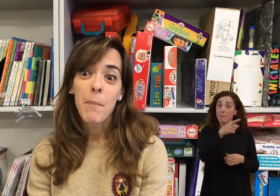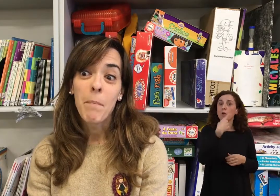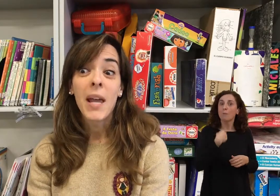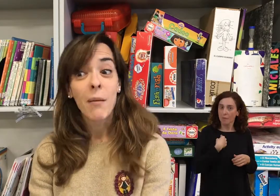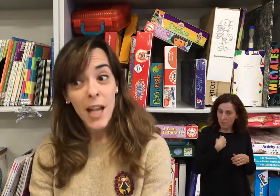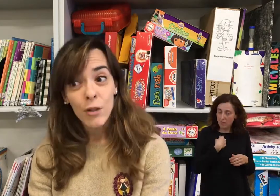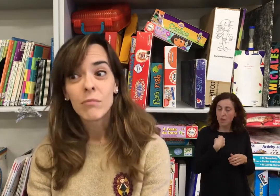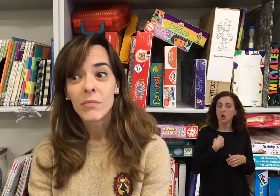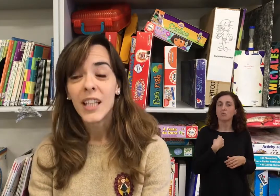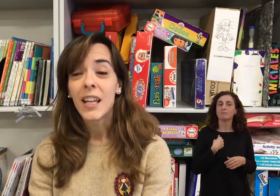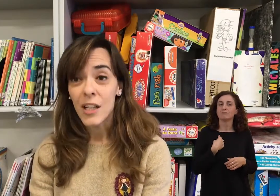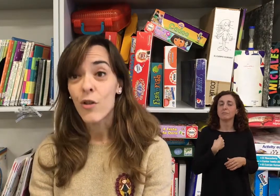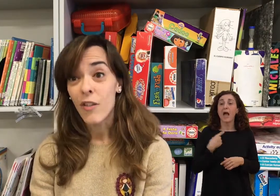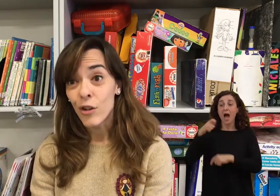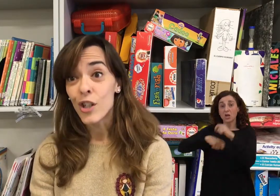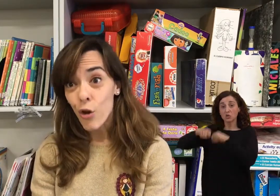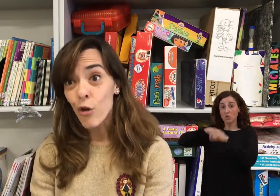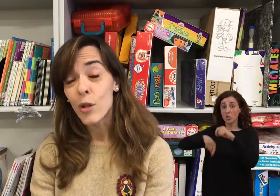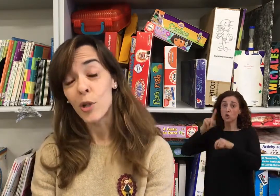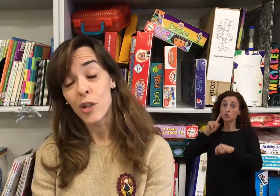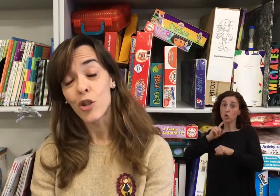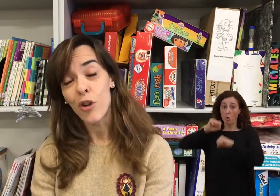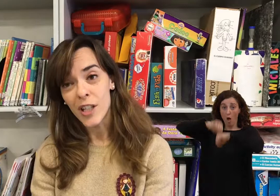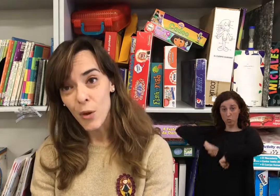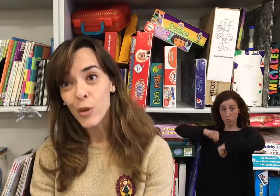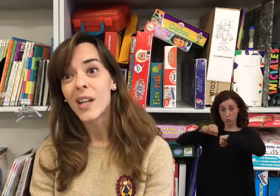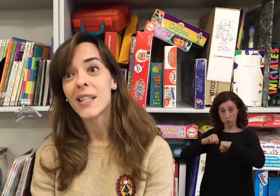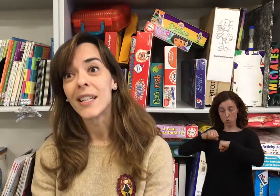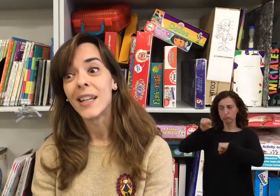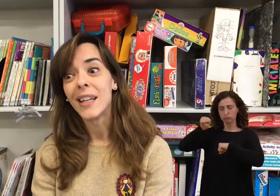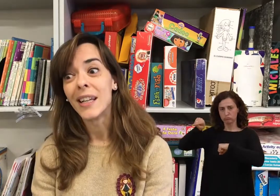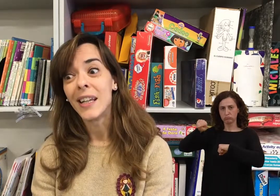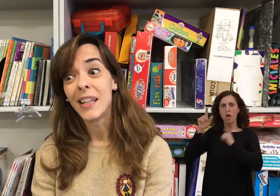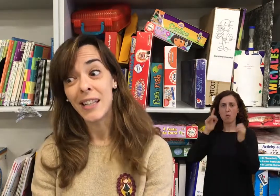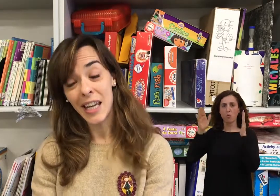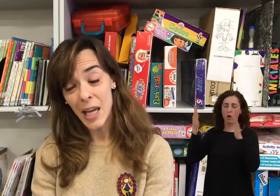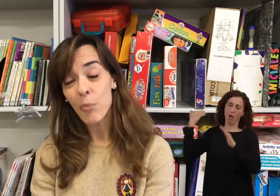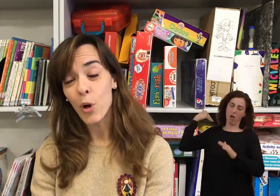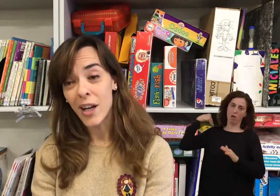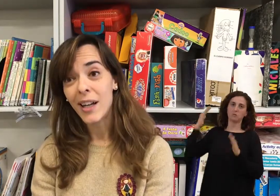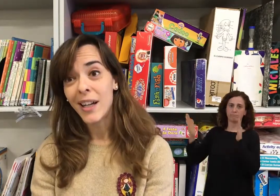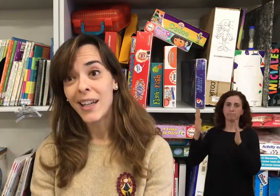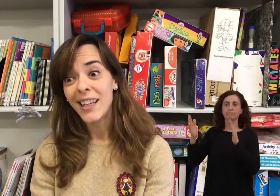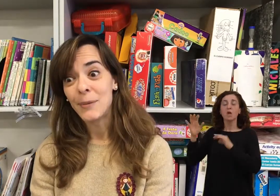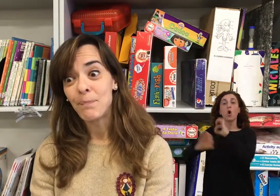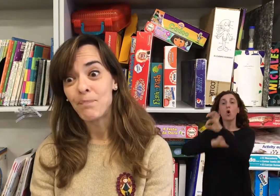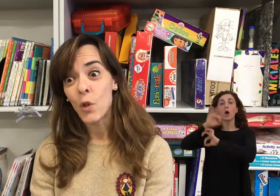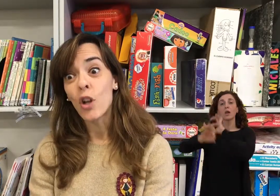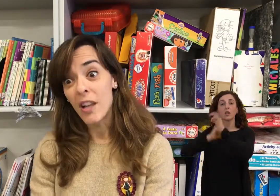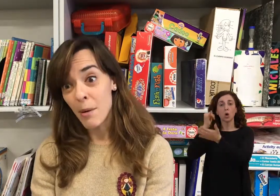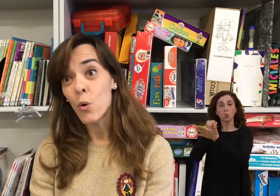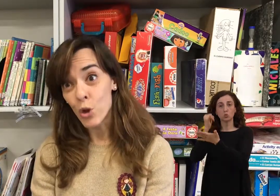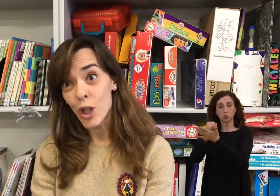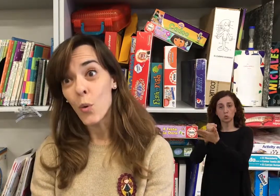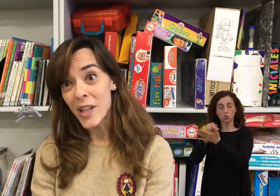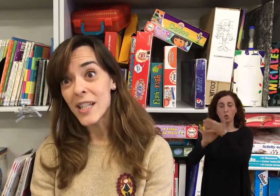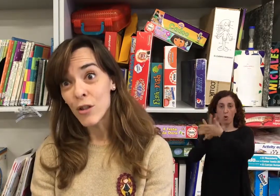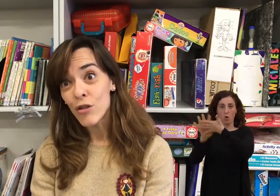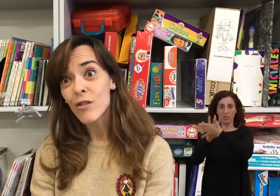Me hablaron de que en la Asociación de Sordos, de personas sordas adultas, en aquella época organizaban cursos de lengua de signos,